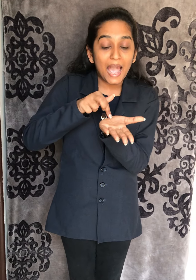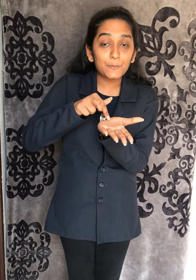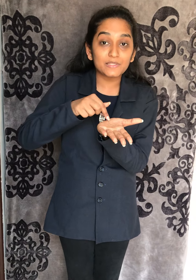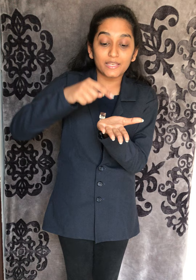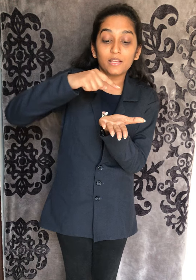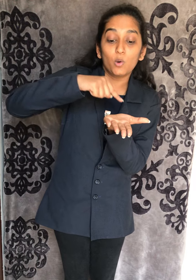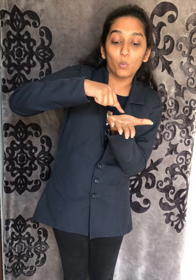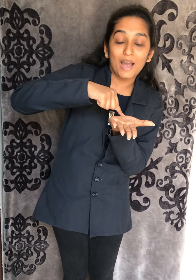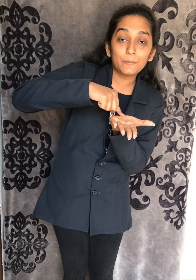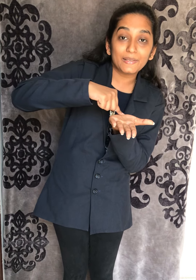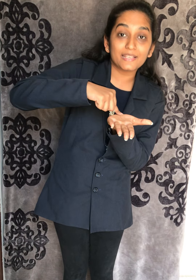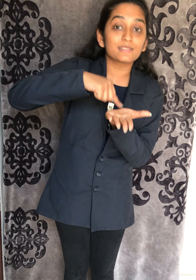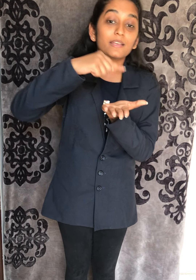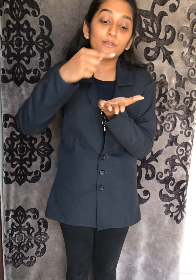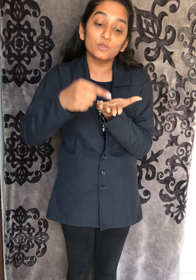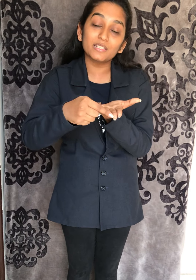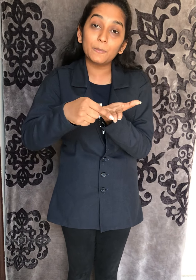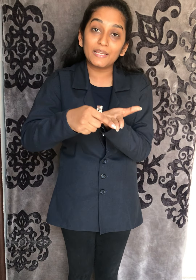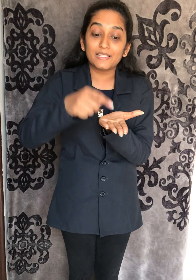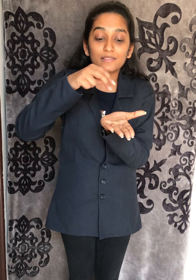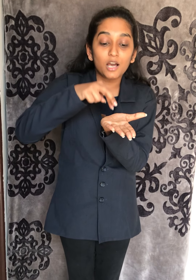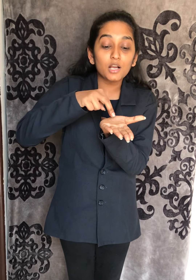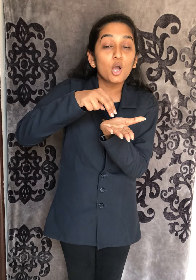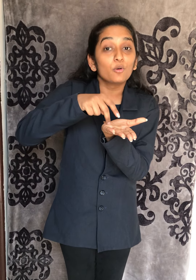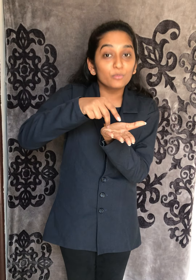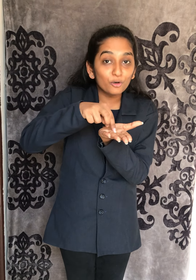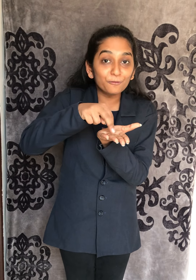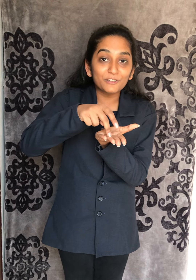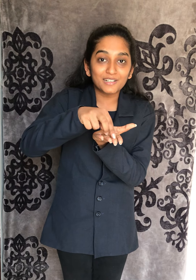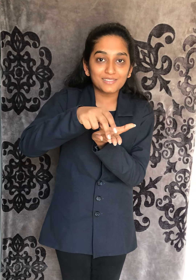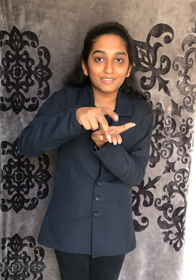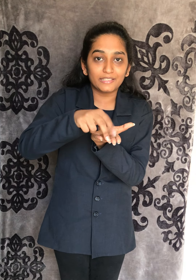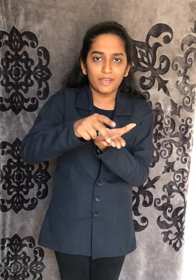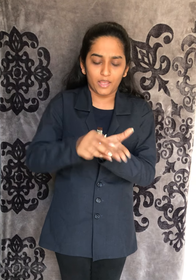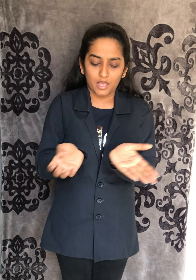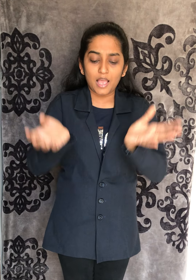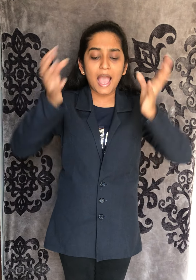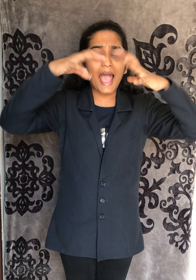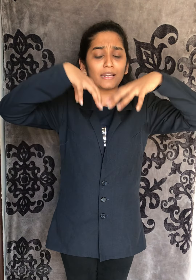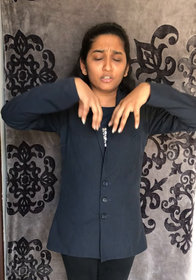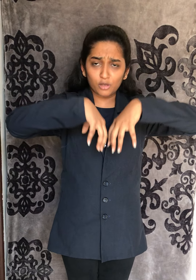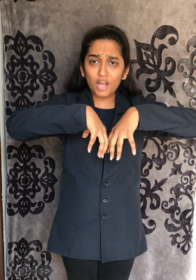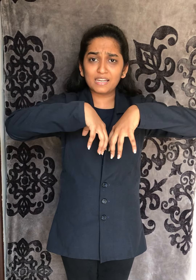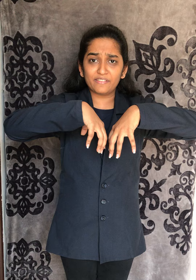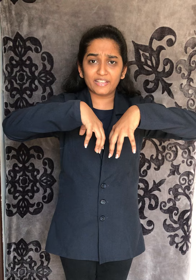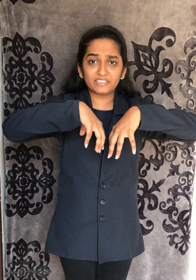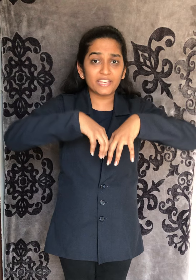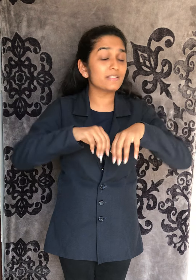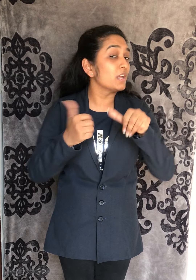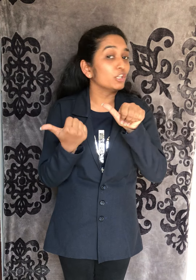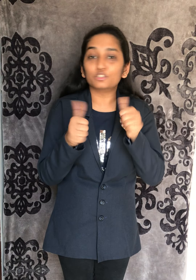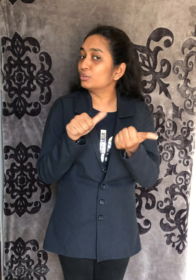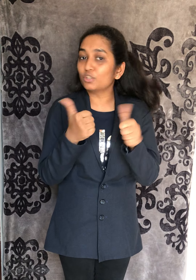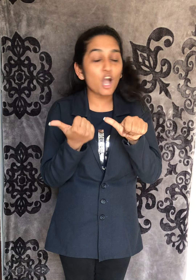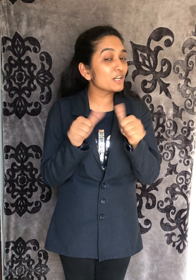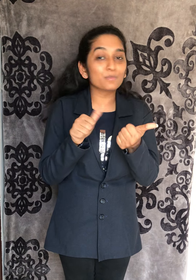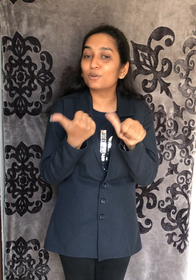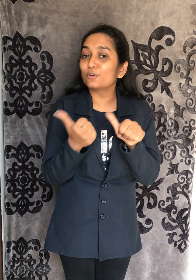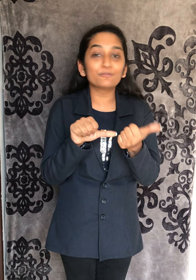आप से one place से दुसरी place तक move कर सकते है. And Non-Living Things do not move